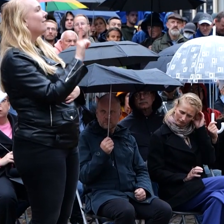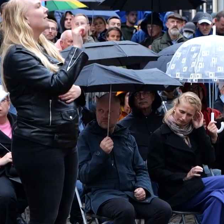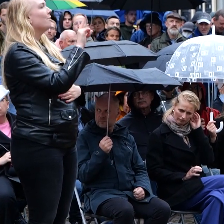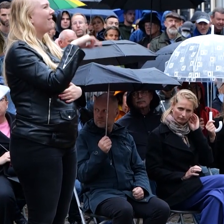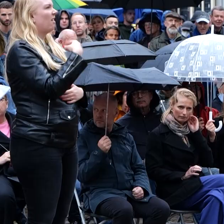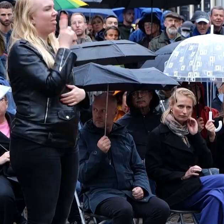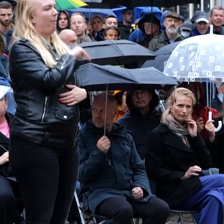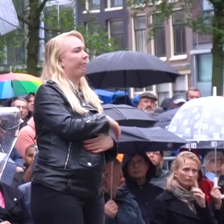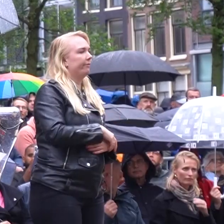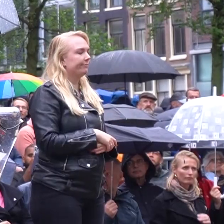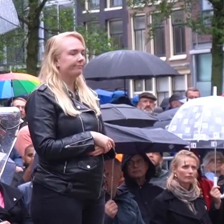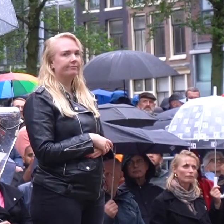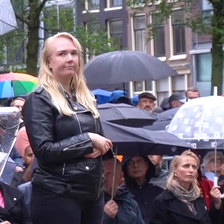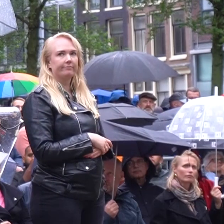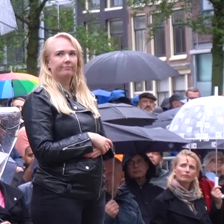dan de netbeversie.